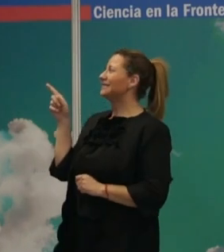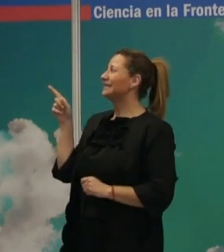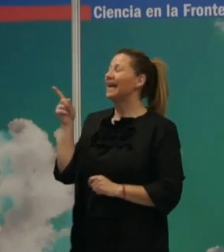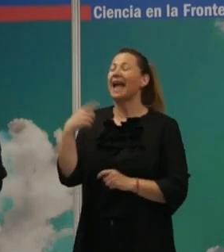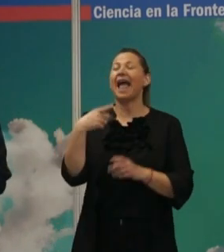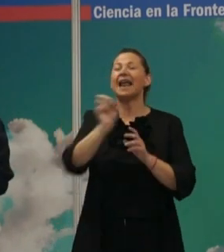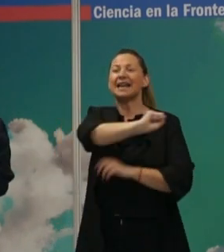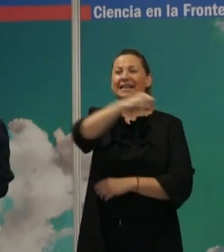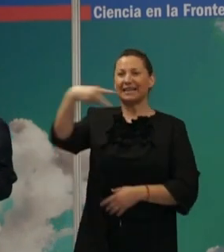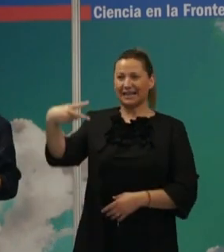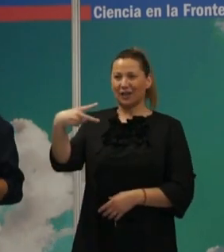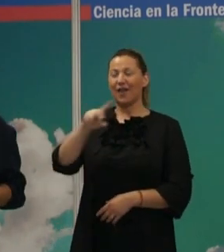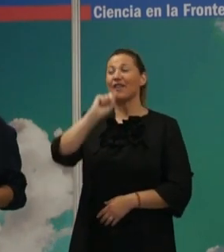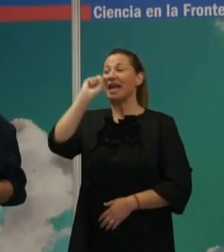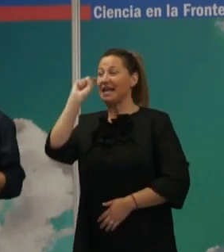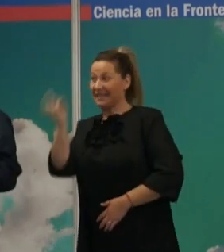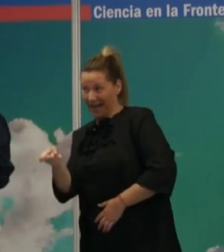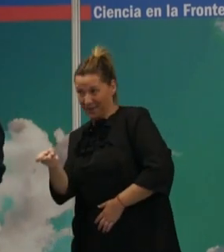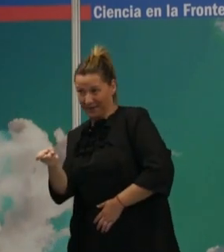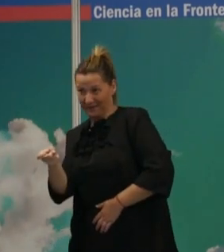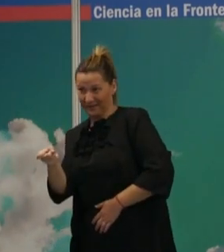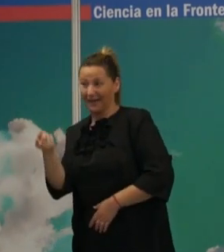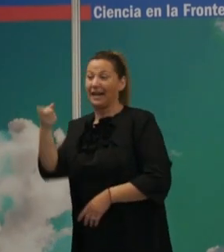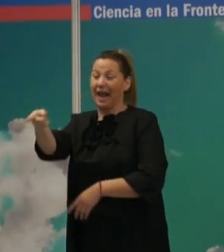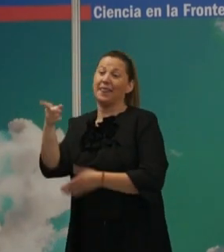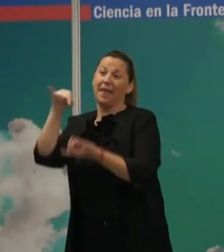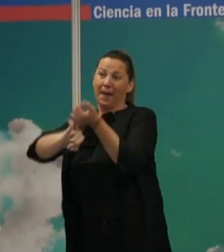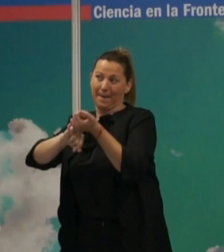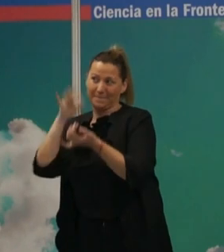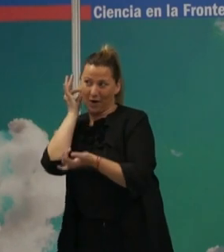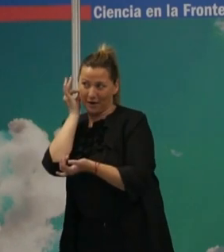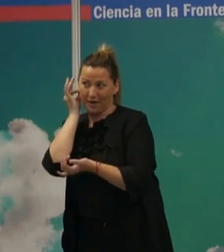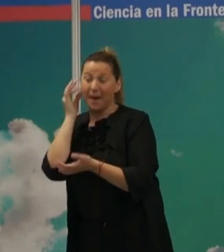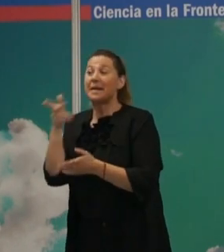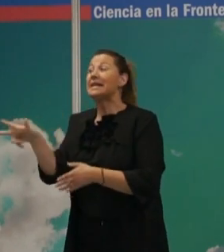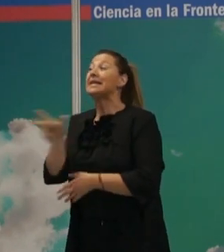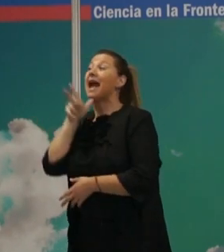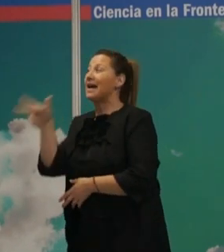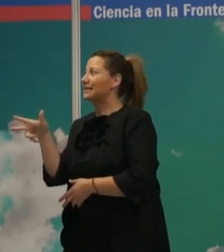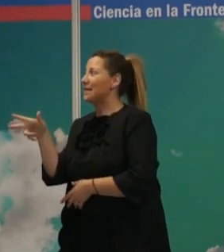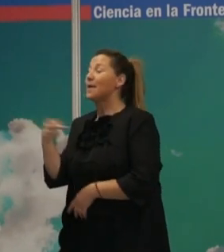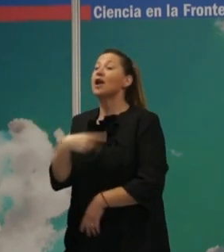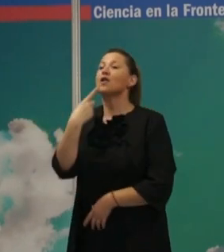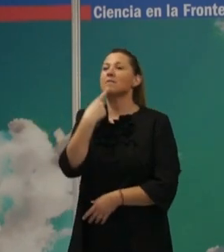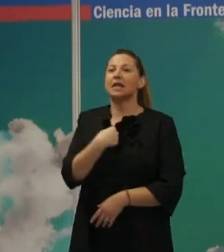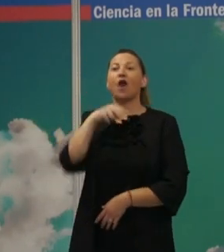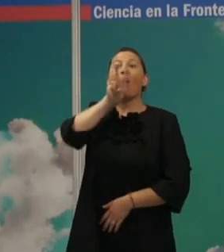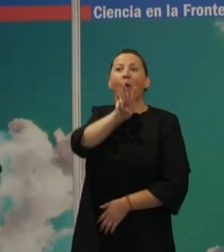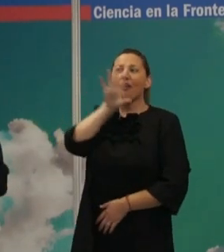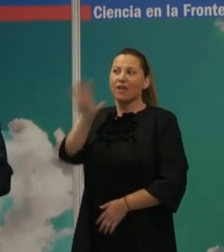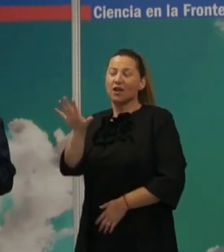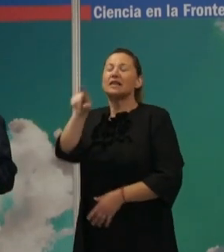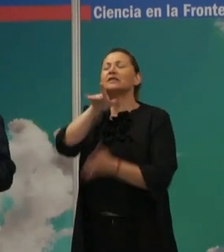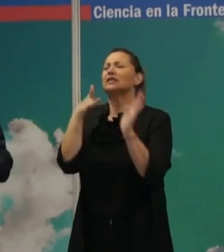resultado de Xavier, que es el de mi mujer también. Y teóricamente tenía que salir H, pero salió el U5. Eso significa